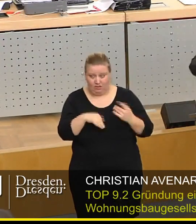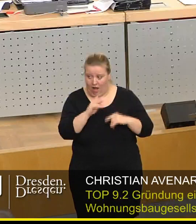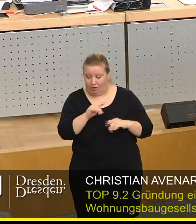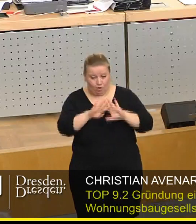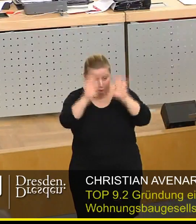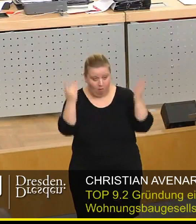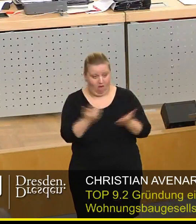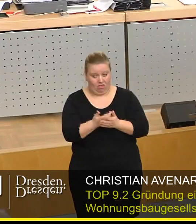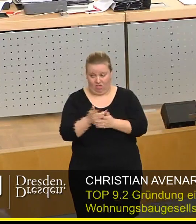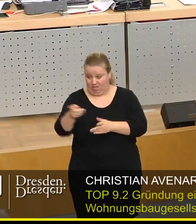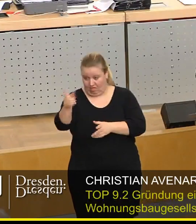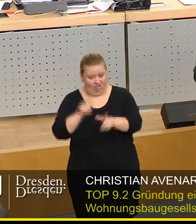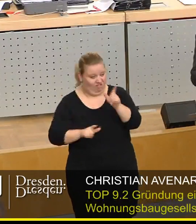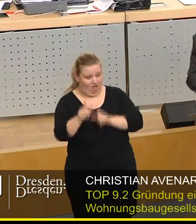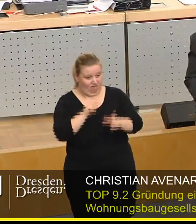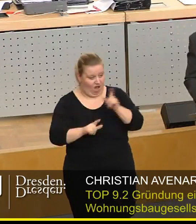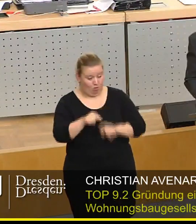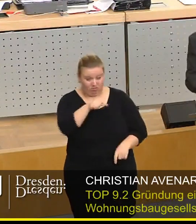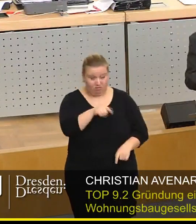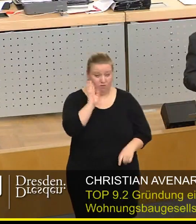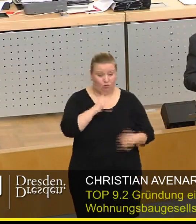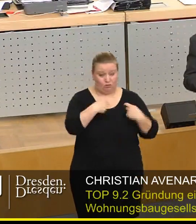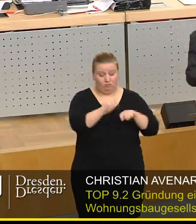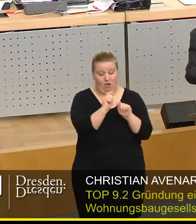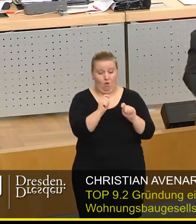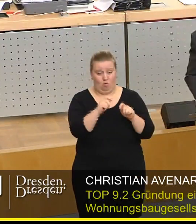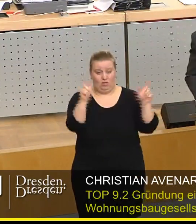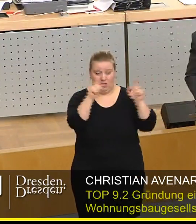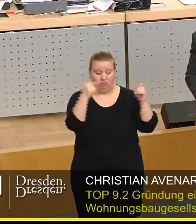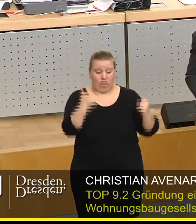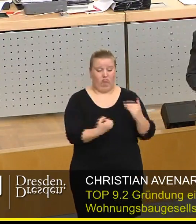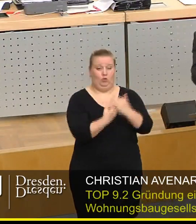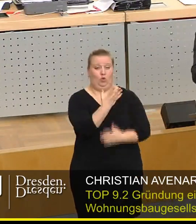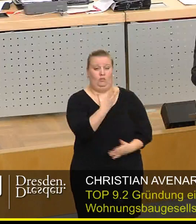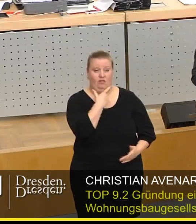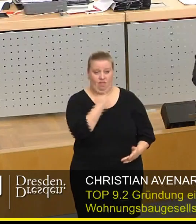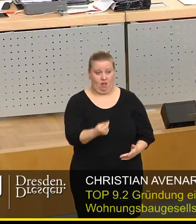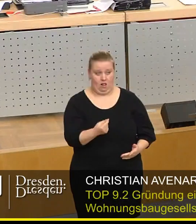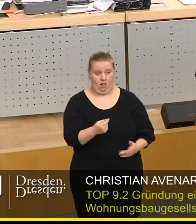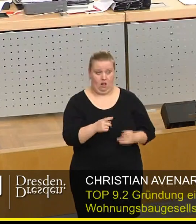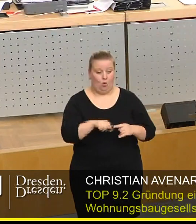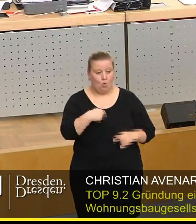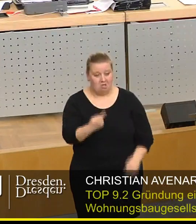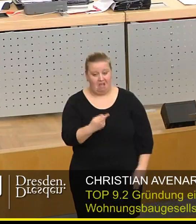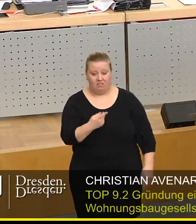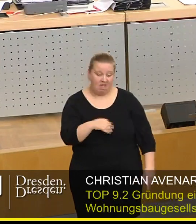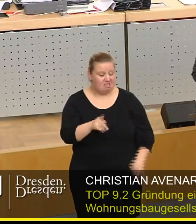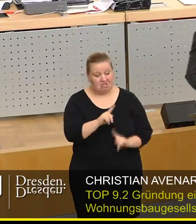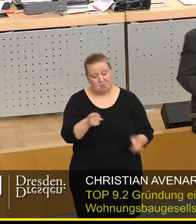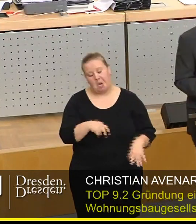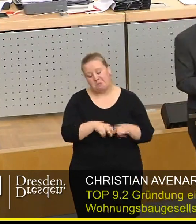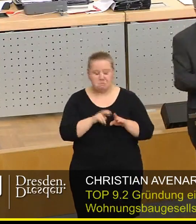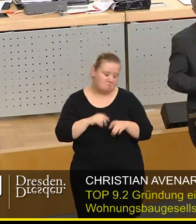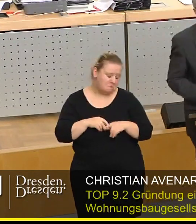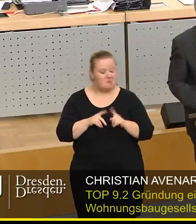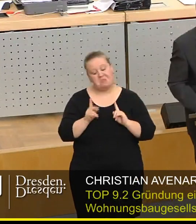komplett verweigert wird, dass diese Wohnungsgesellschaft endlich gegründet werden kann, um uns dann schmollend in die Ecke zurückzuziehen